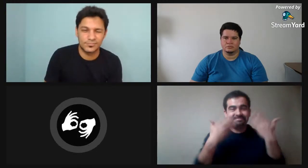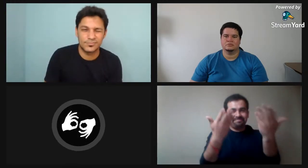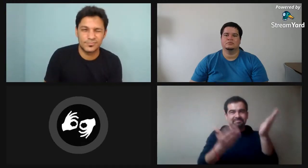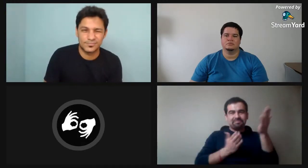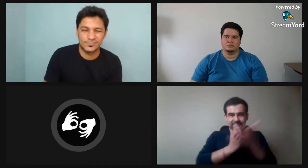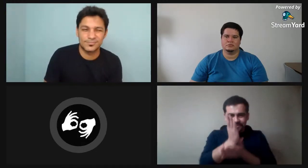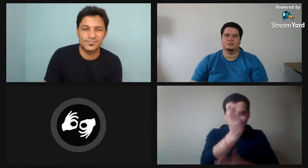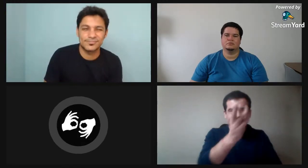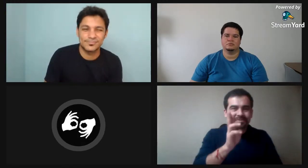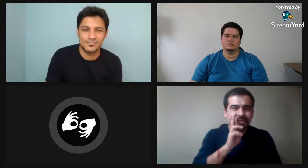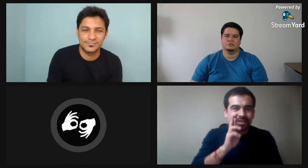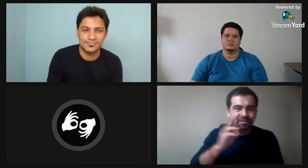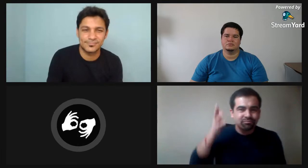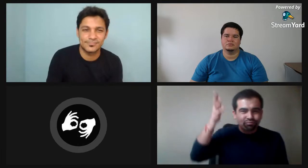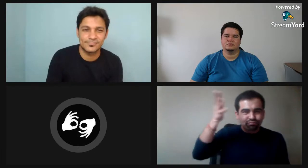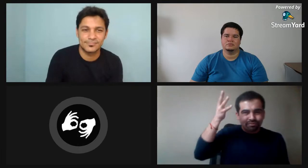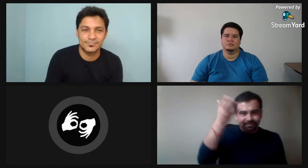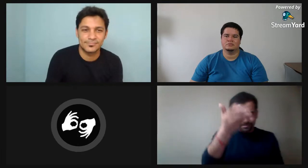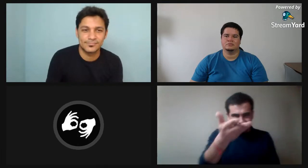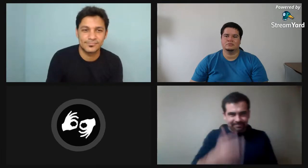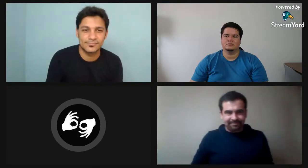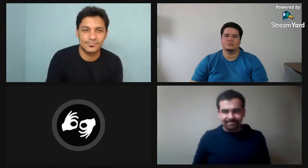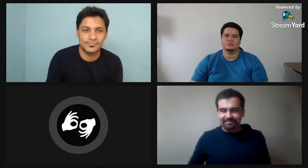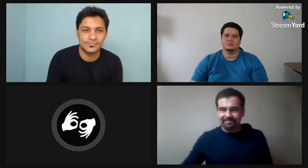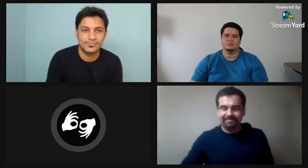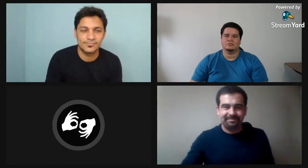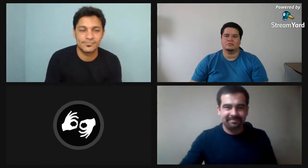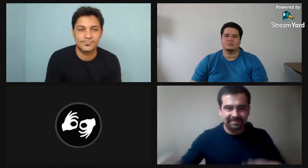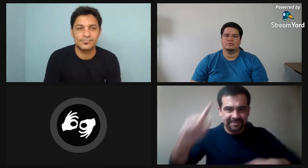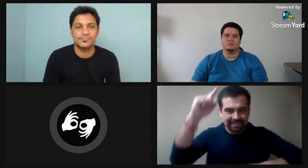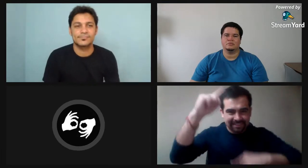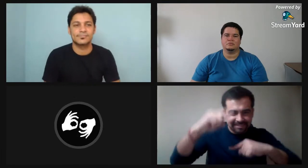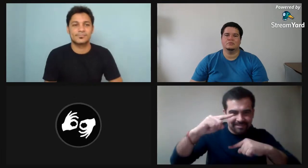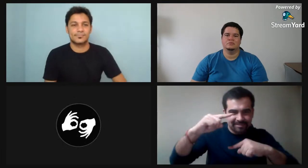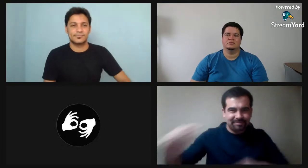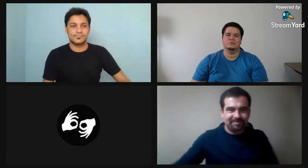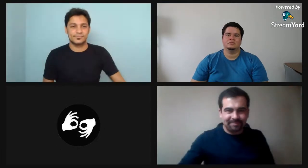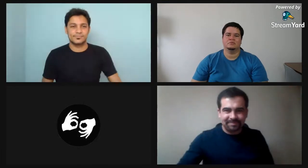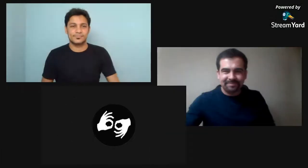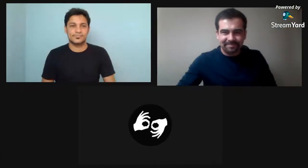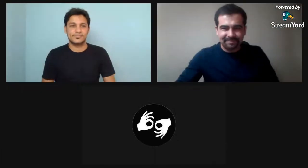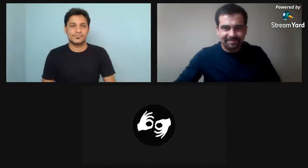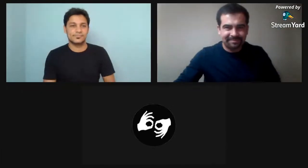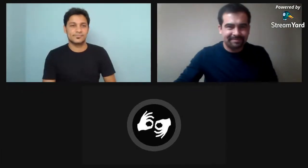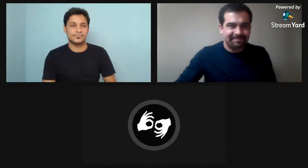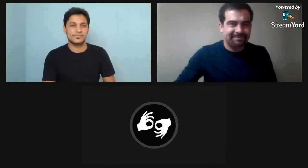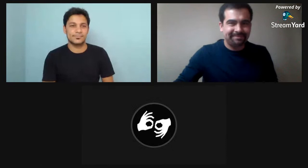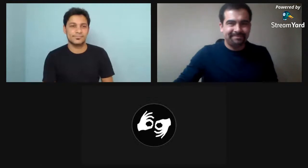todos la vamos a ver muy atento para que disfrutemos ¿sí? dale Ricardo